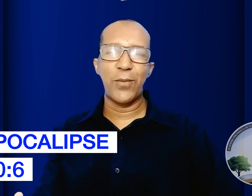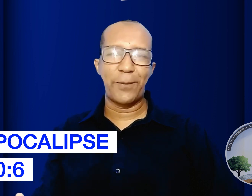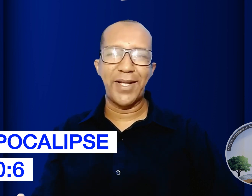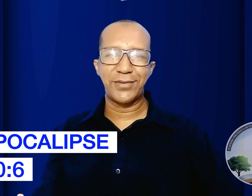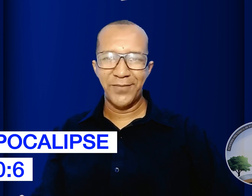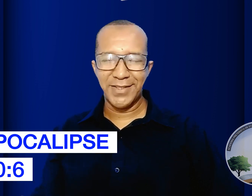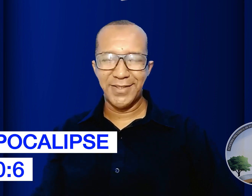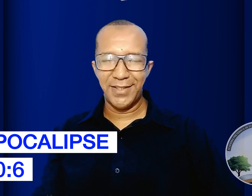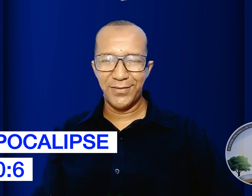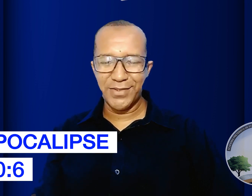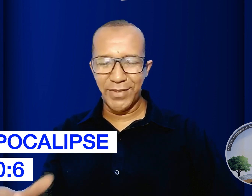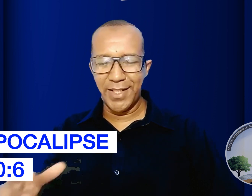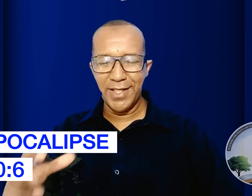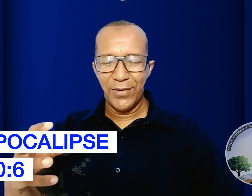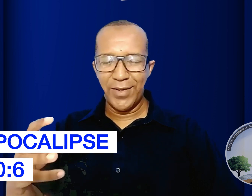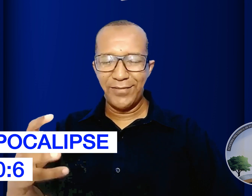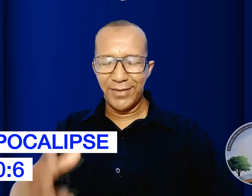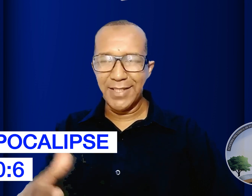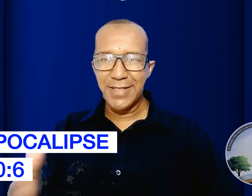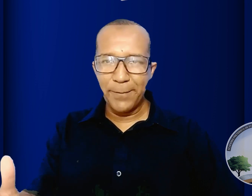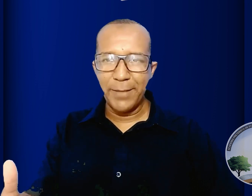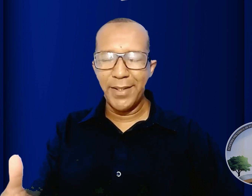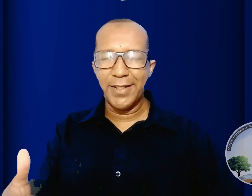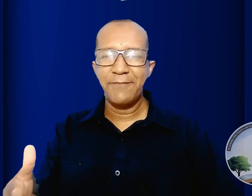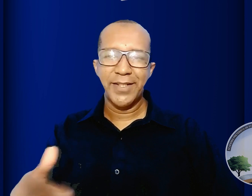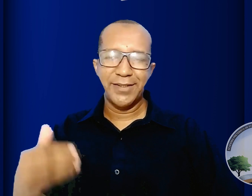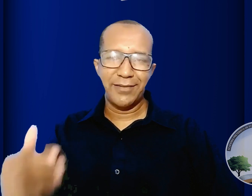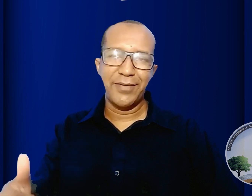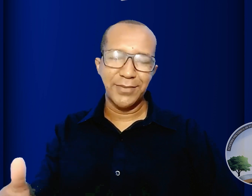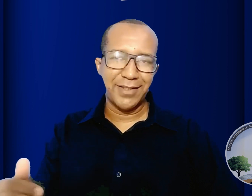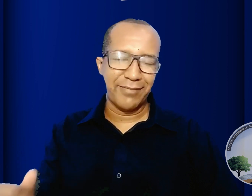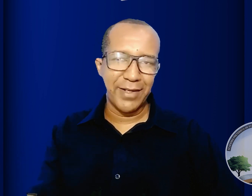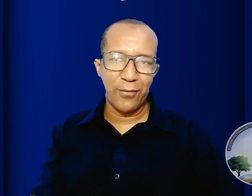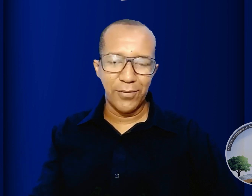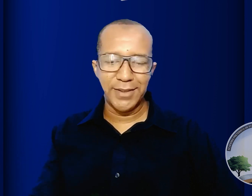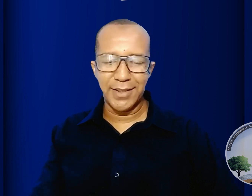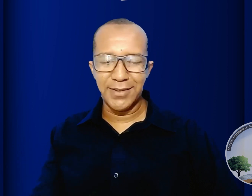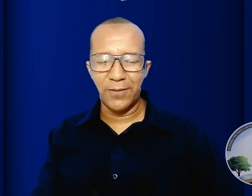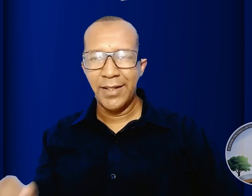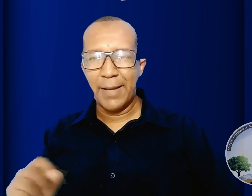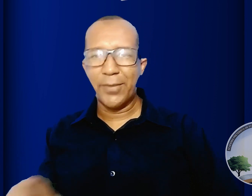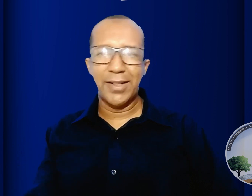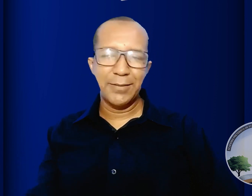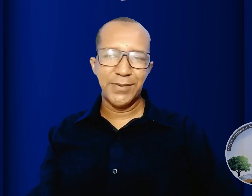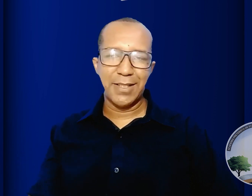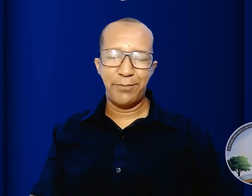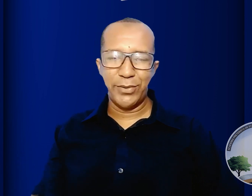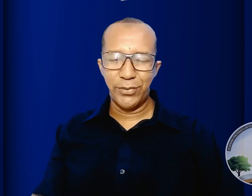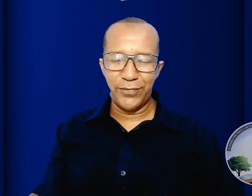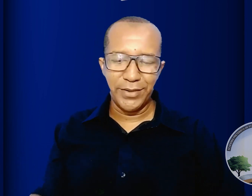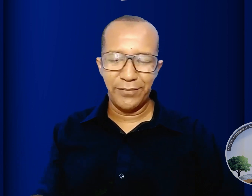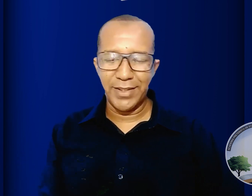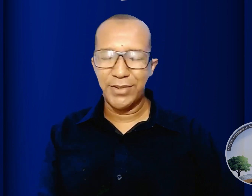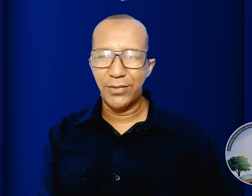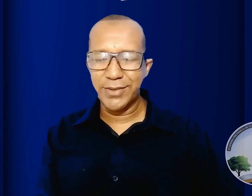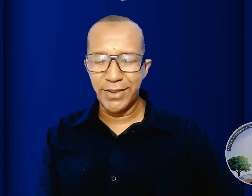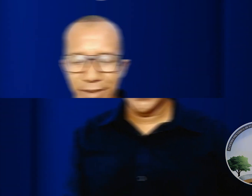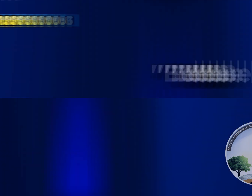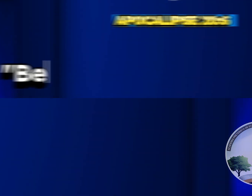completo está certo? isso é uma evidência bíblica que devemos levar em consideração Apocalipse capítulo 20 no versículo 6 diz bem